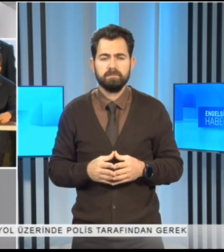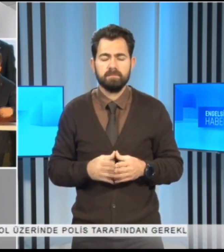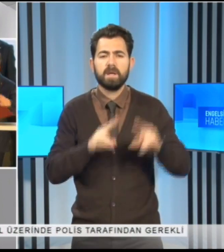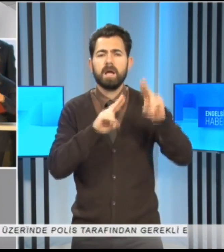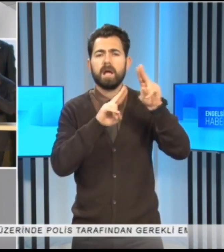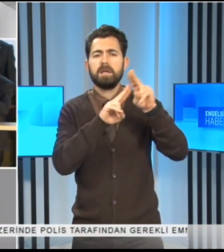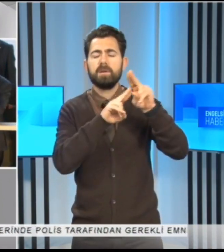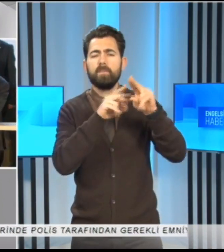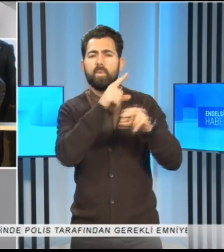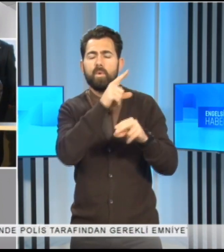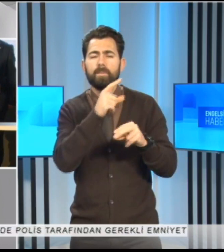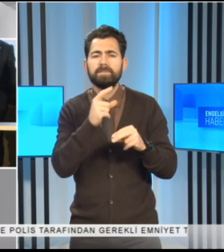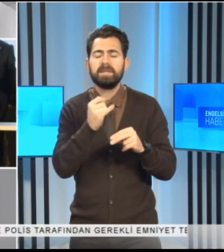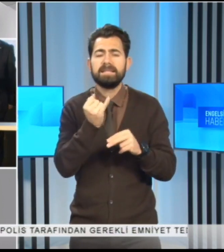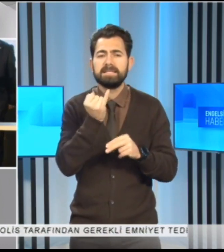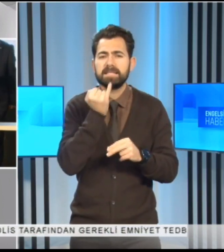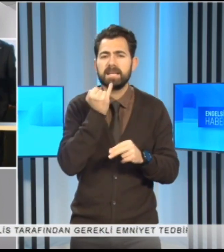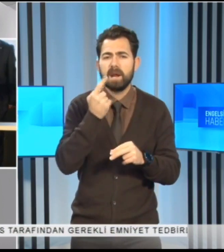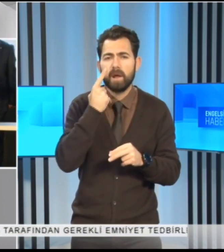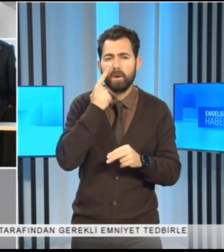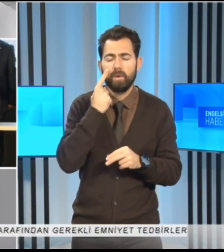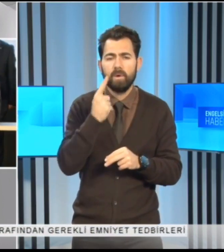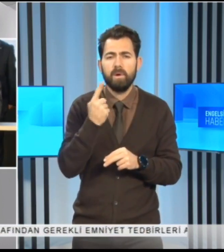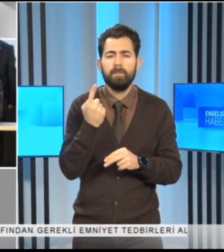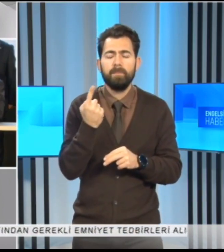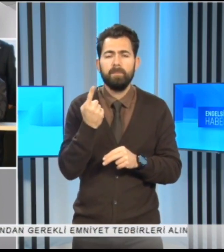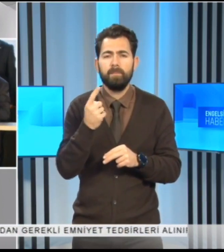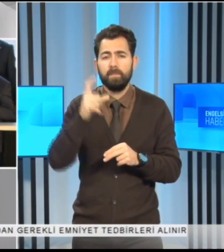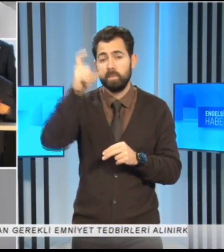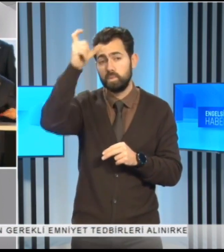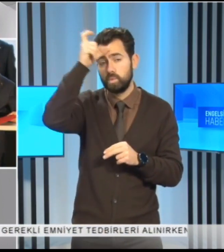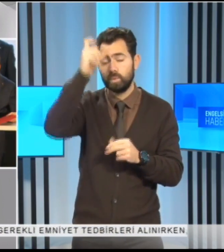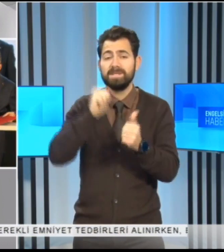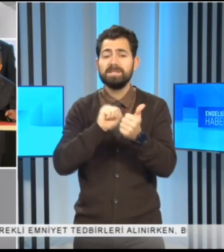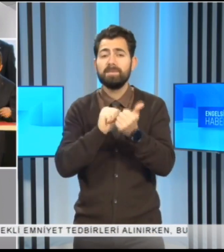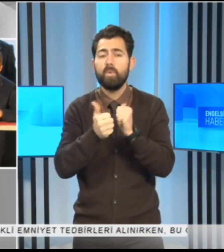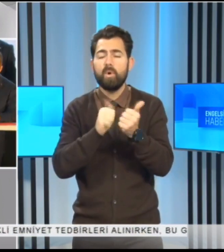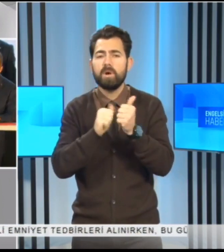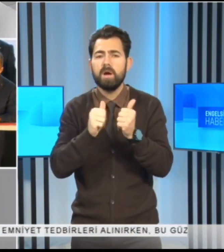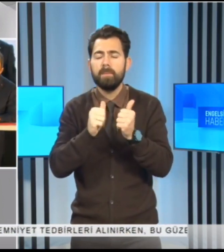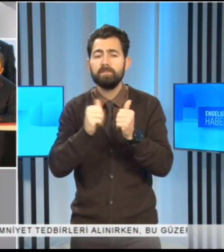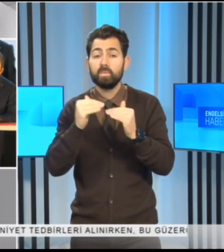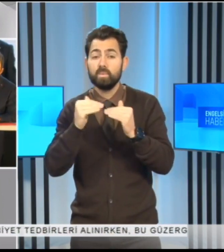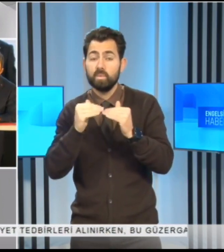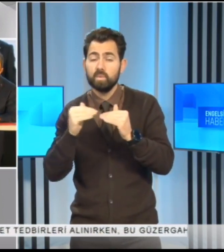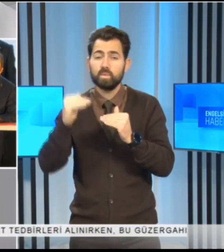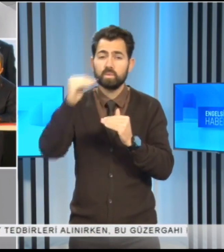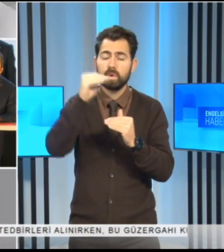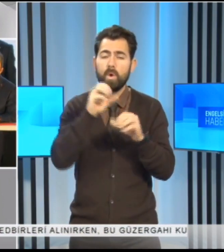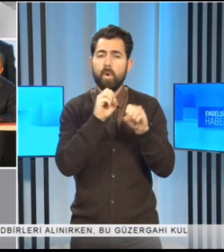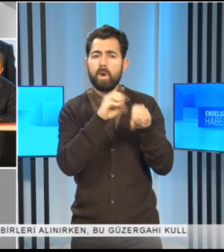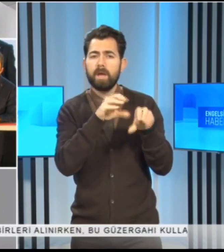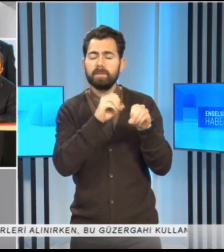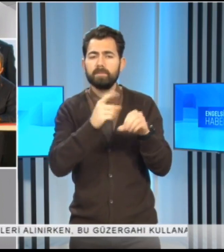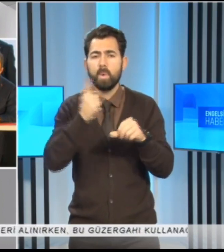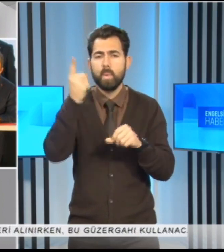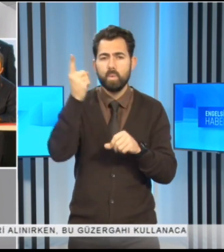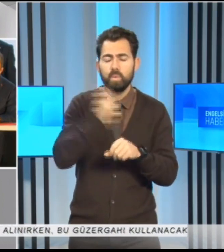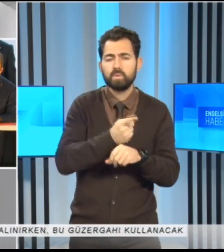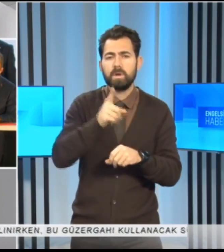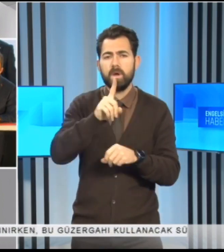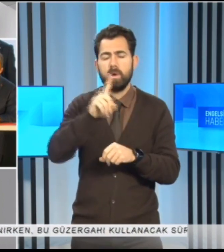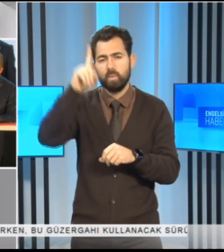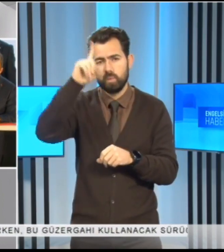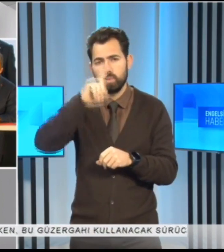Kasapoğlu temasları çerçevesinde, Türk sporuna yüksek öğretimde %100